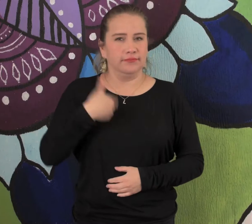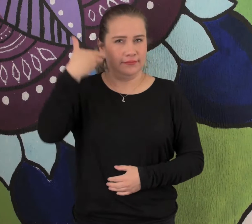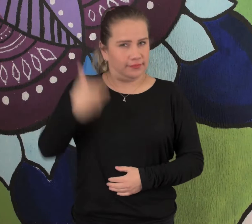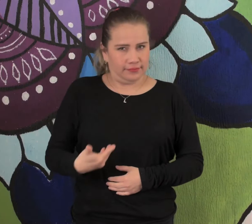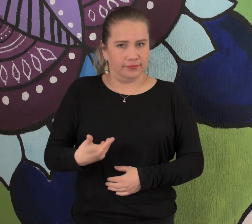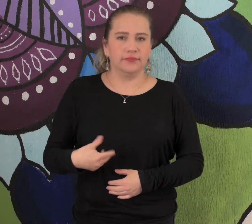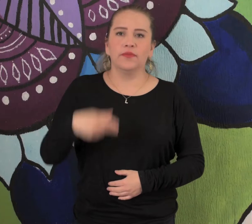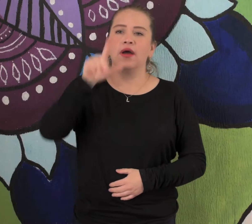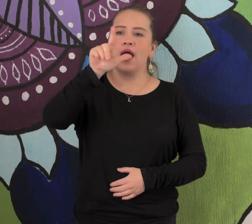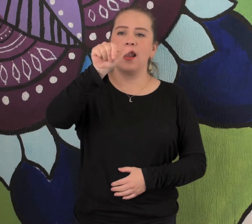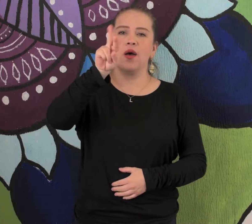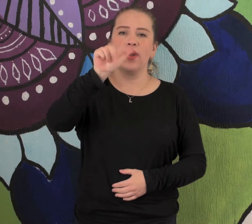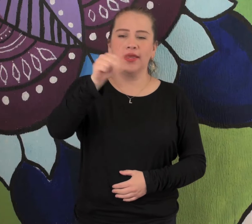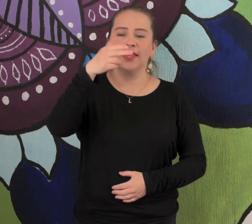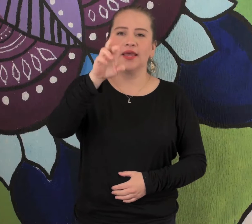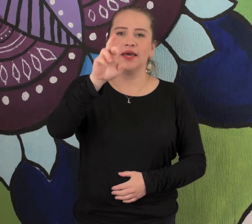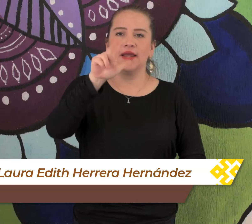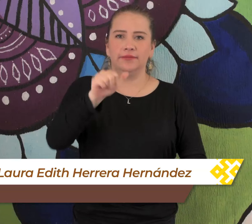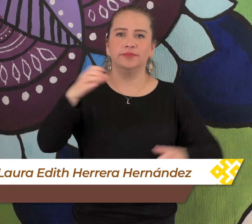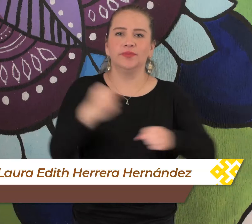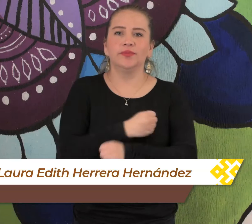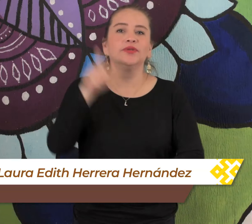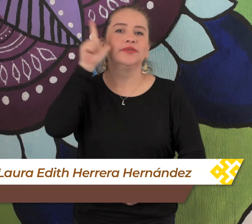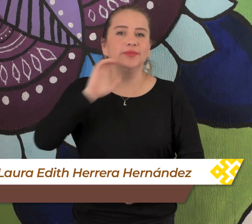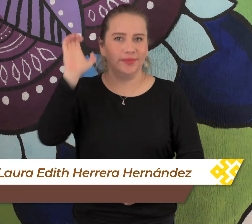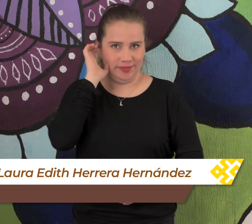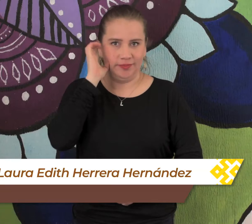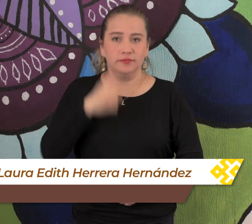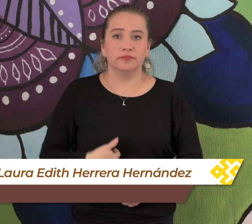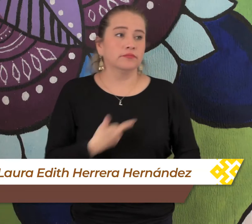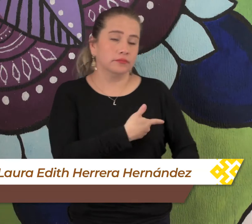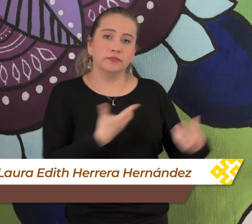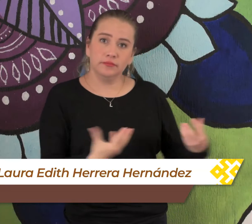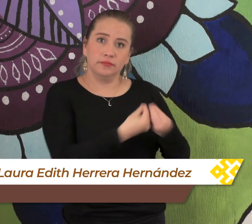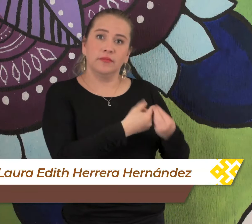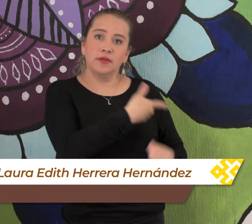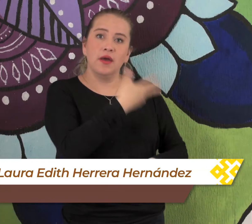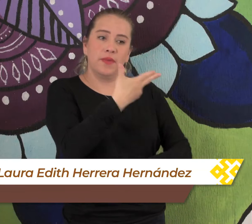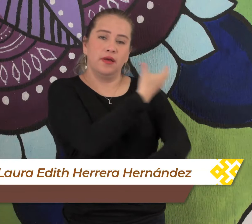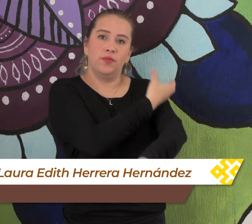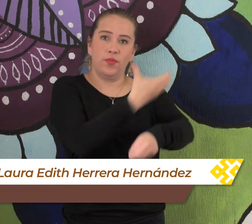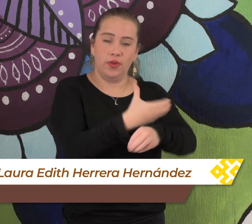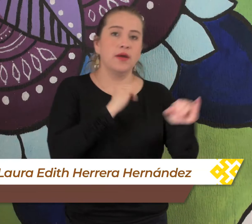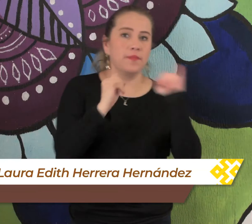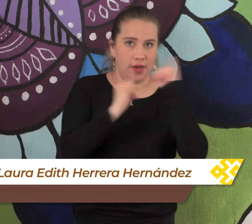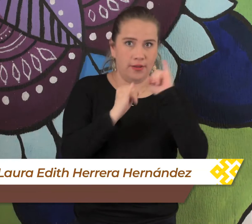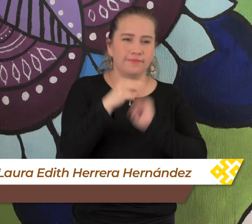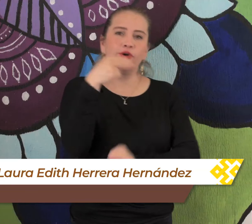Mi nombre es Laura Herrera y esta es mi seña. Y me acompaña la